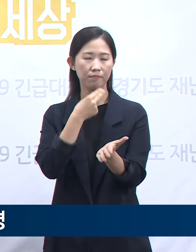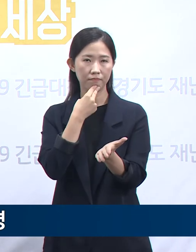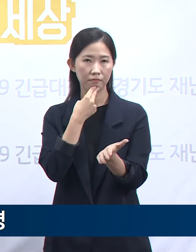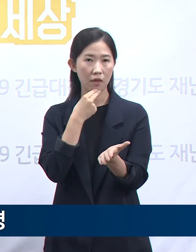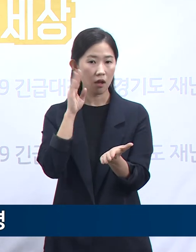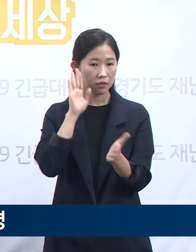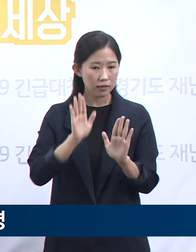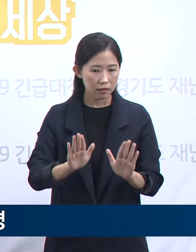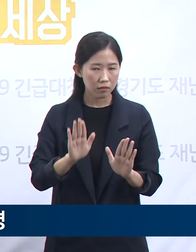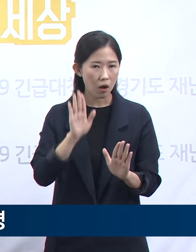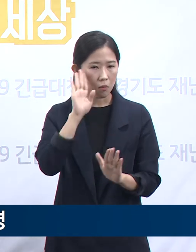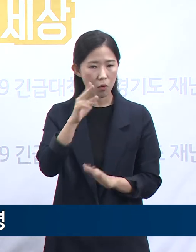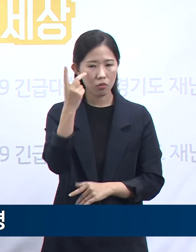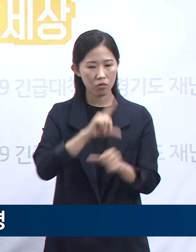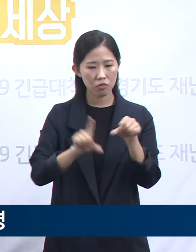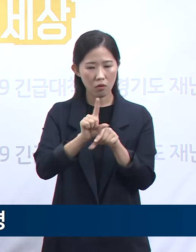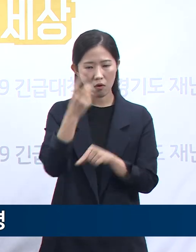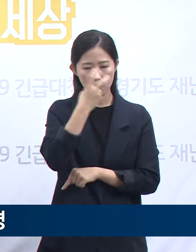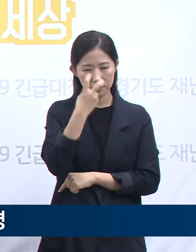중에 있습니다.